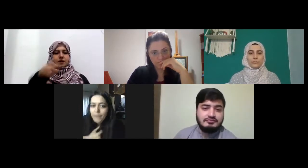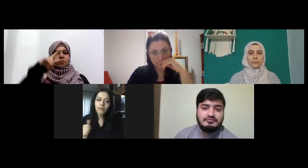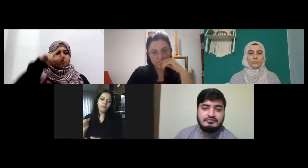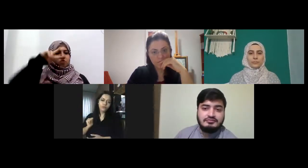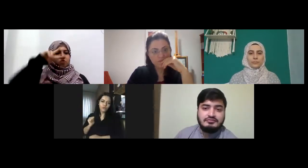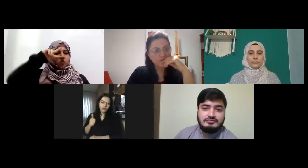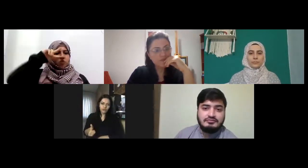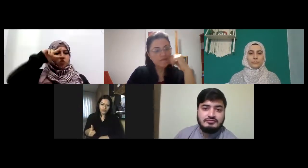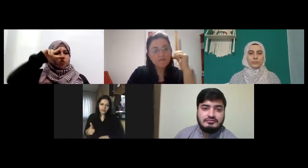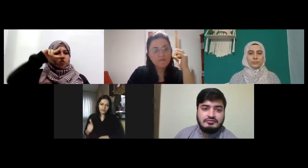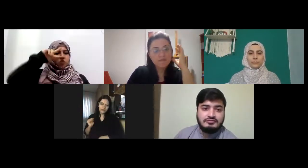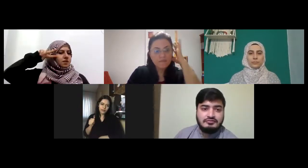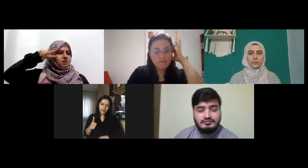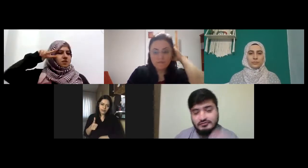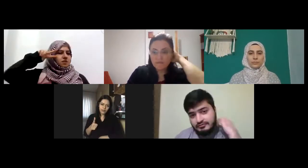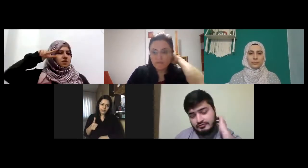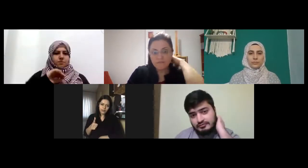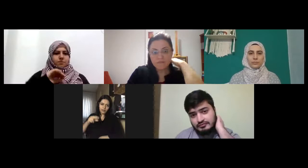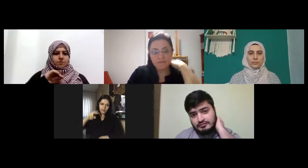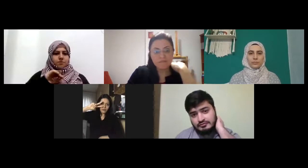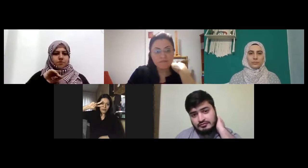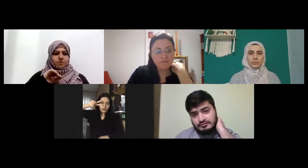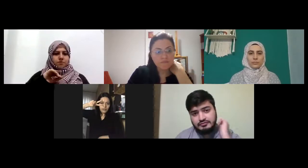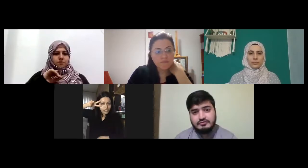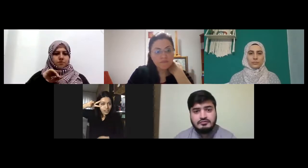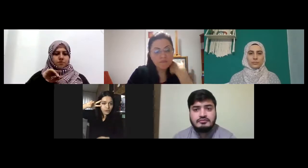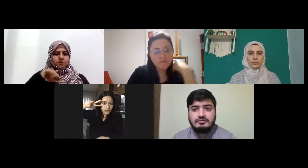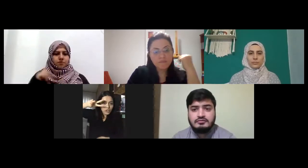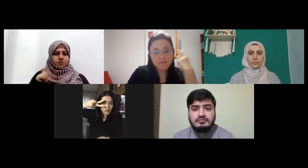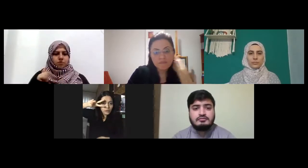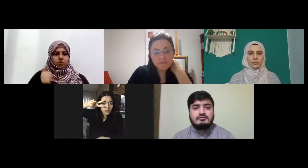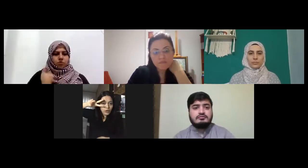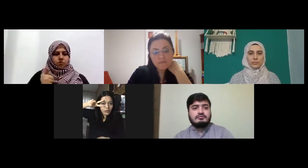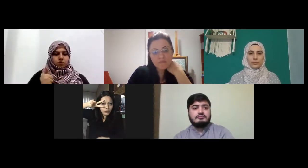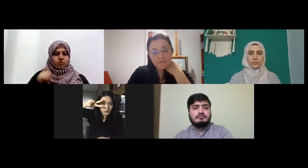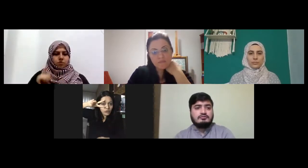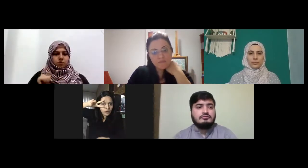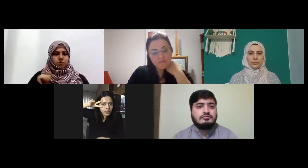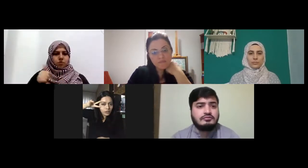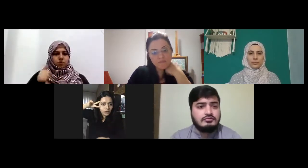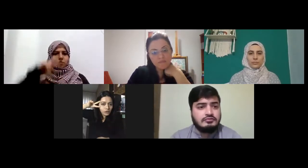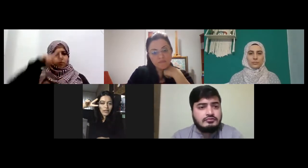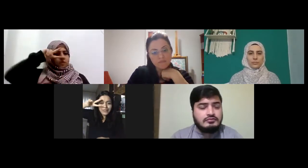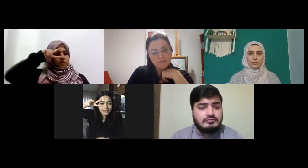bugün çekiyoruz böyle geçen ders çekiyoruz çekiyoruz böyle de olur şöyle de olur aralık